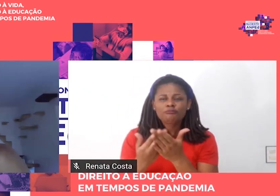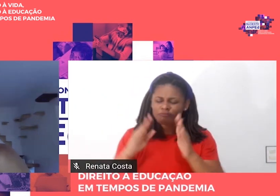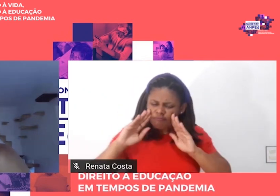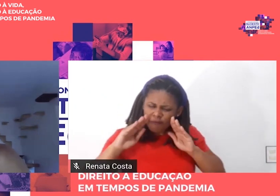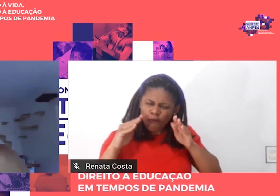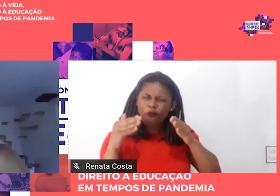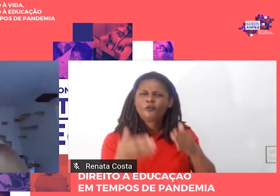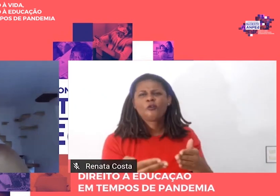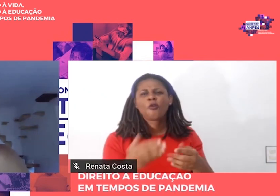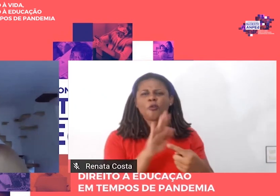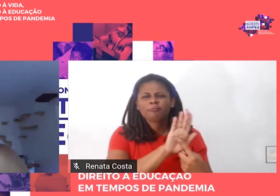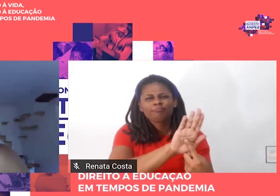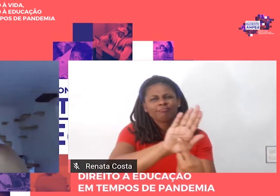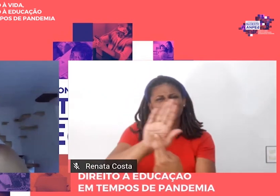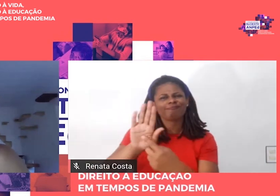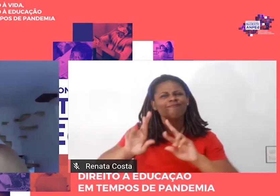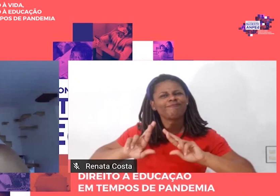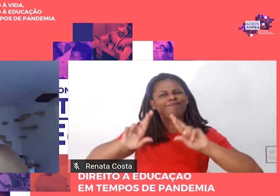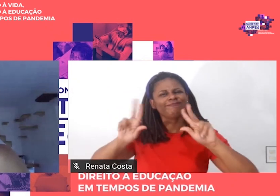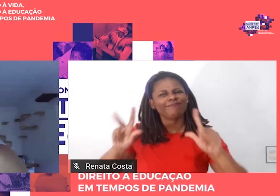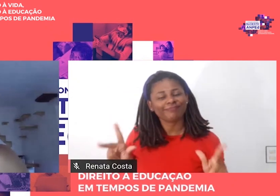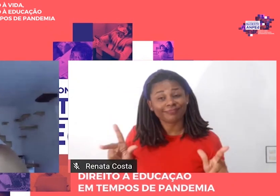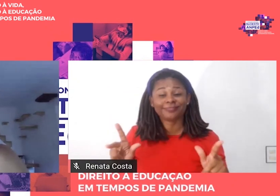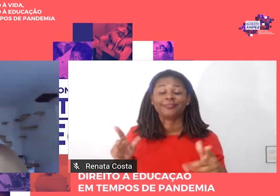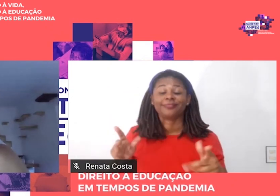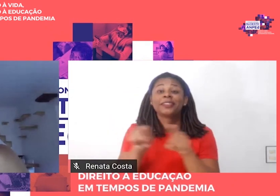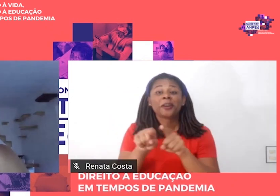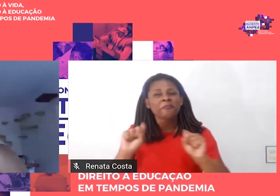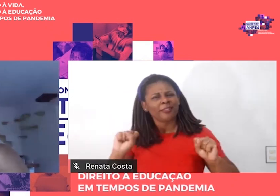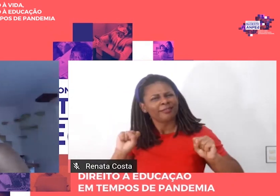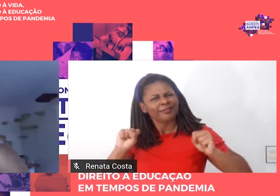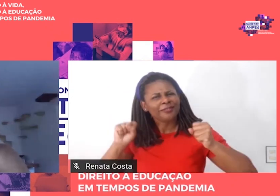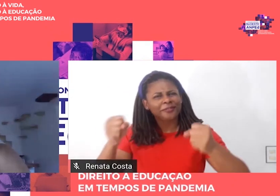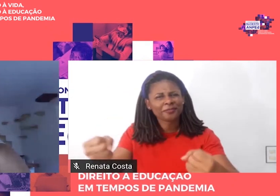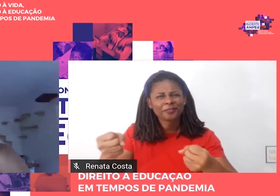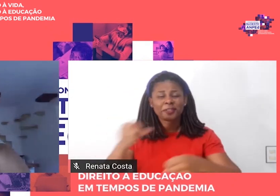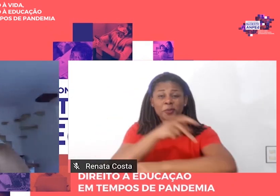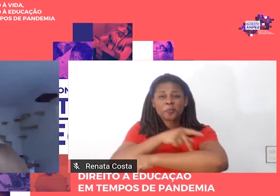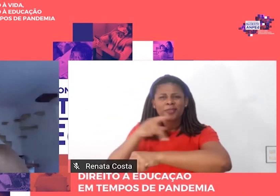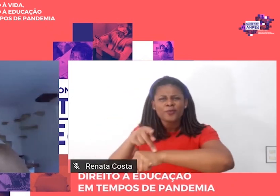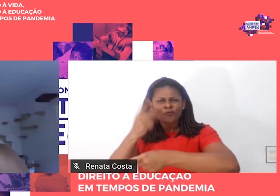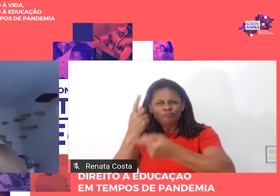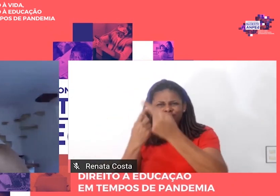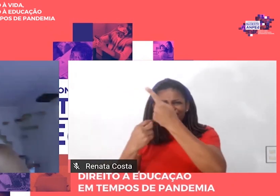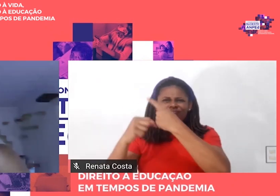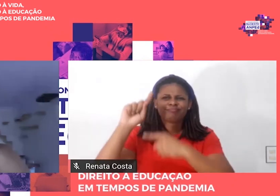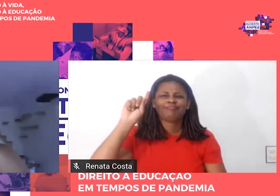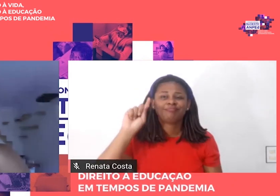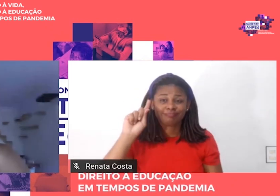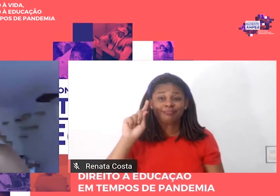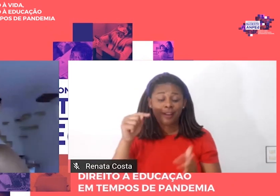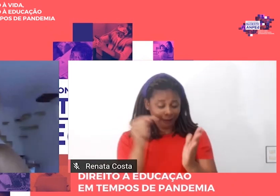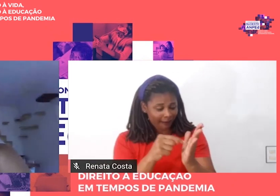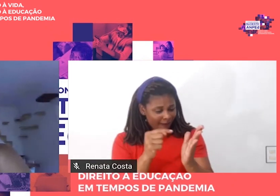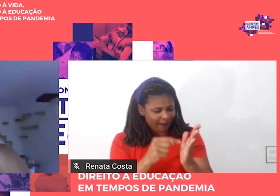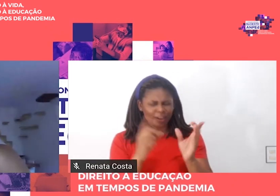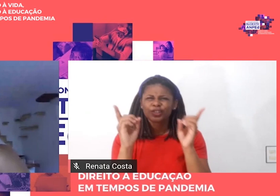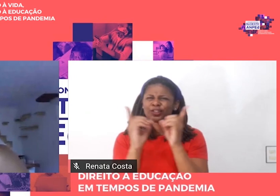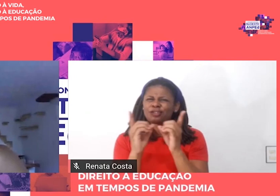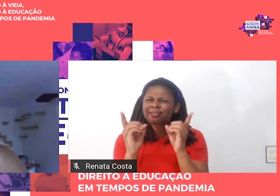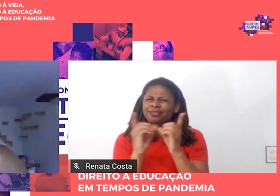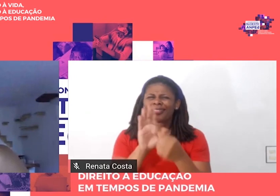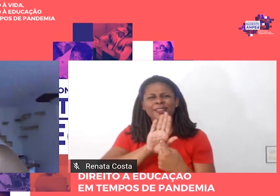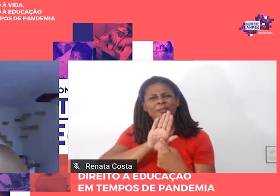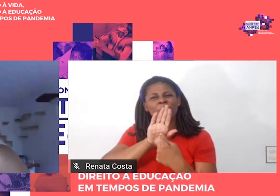De modo a defender a construção de uma pedagogia revolucionária, Saviani expõe didaticamente a ideia de